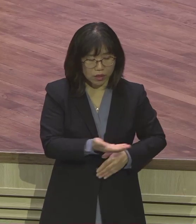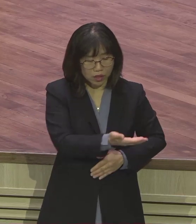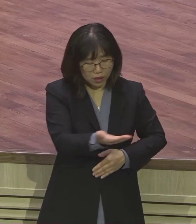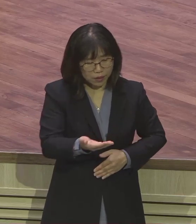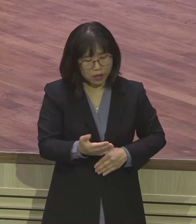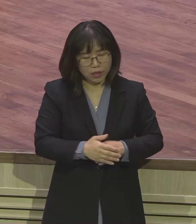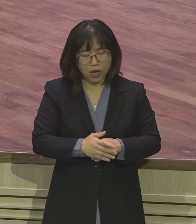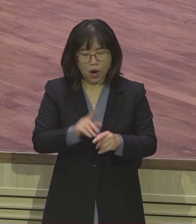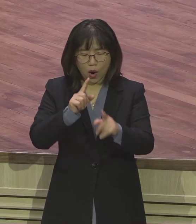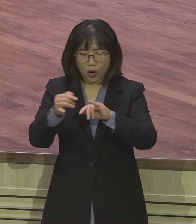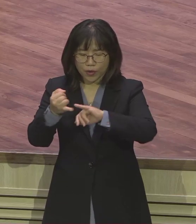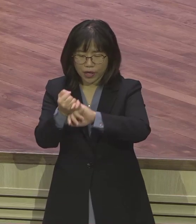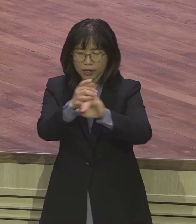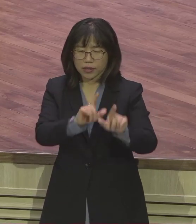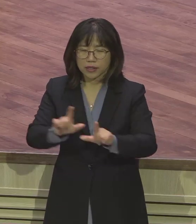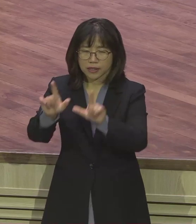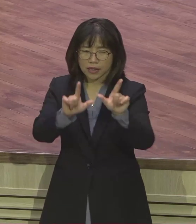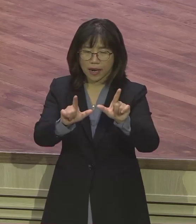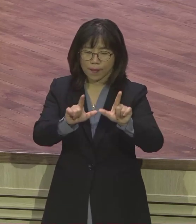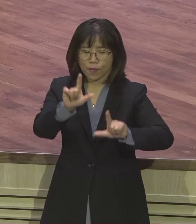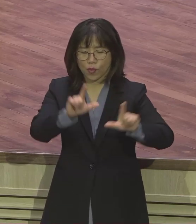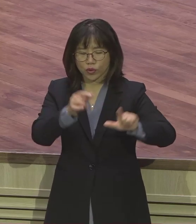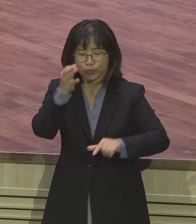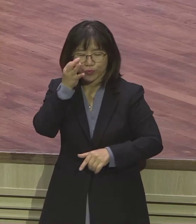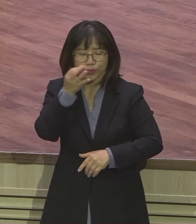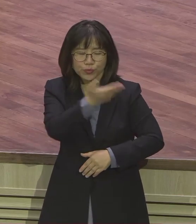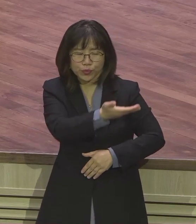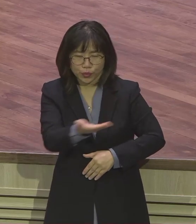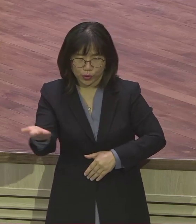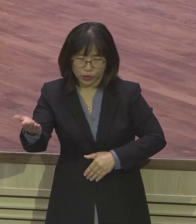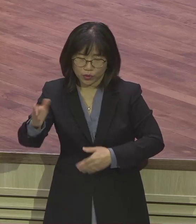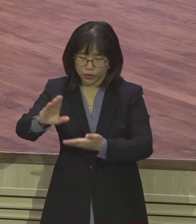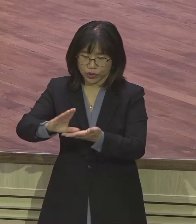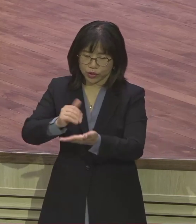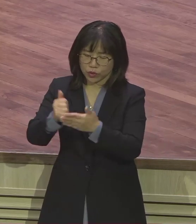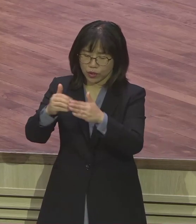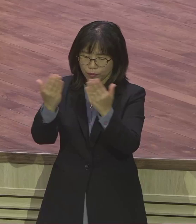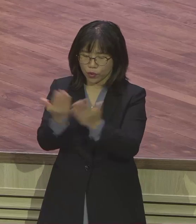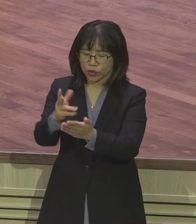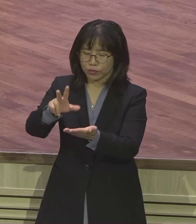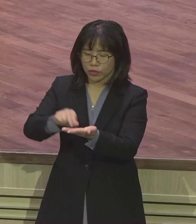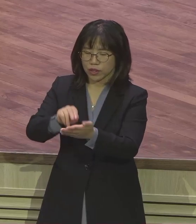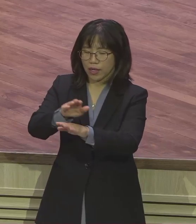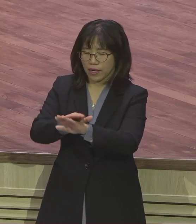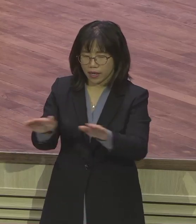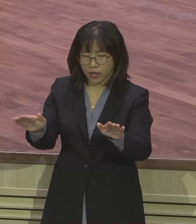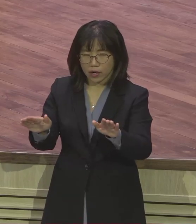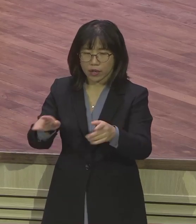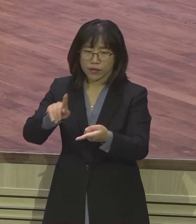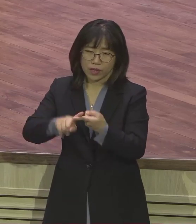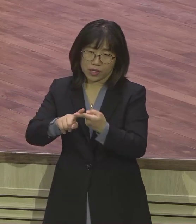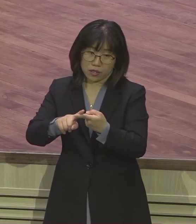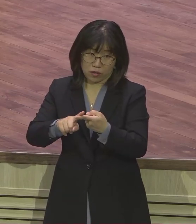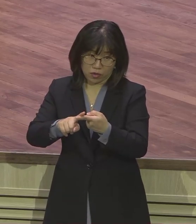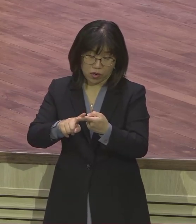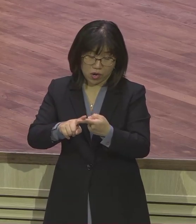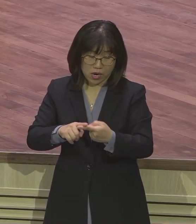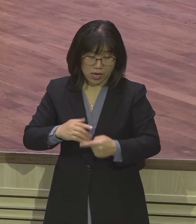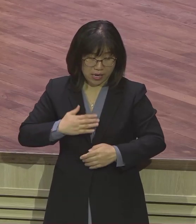은약적 삶을 사는 것을 보여주세요. 정말 그리스도가 모든 분들의 해결이 되어서 보여주세요. 말 한마디라도 절대 감정적으로 하지 말고 은약적으로